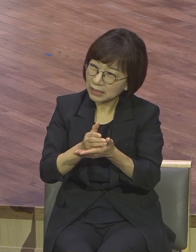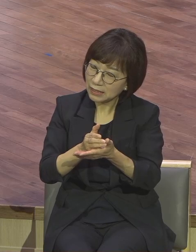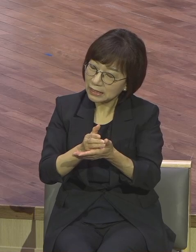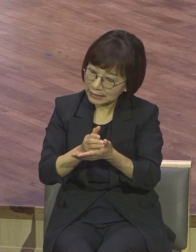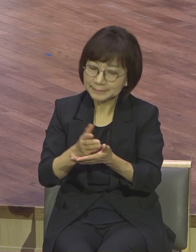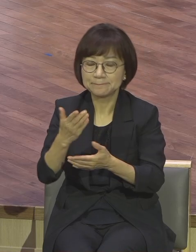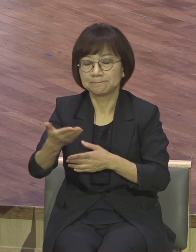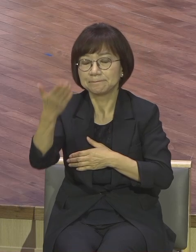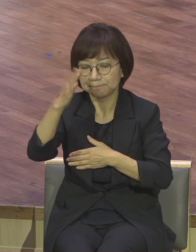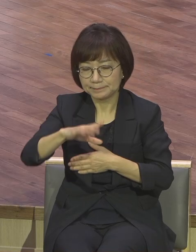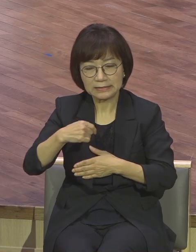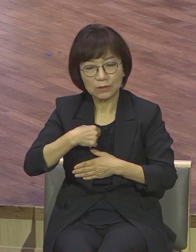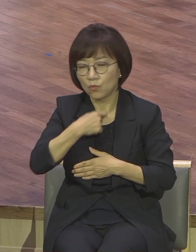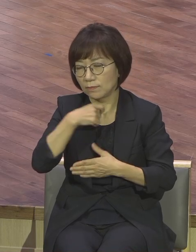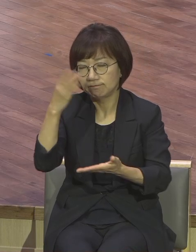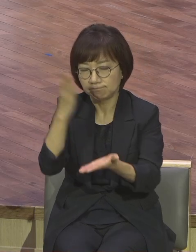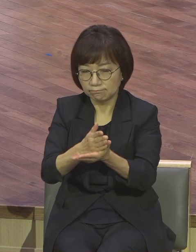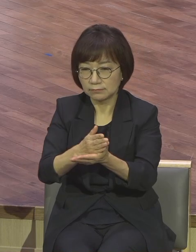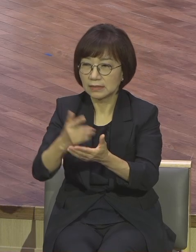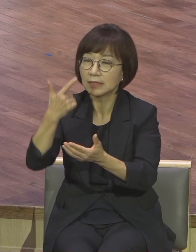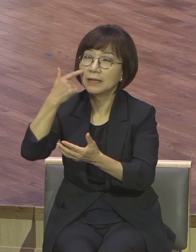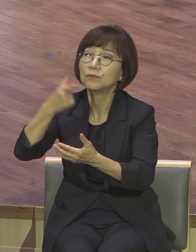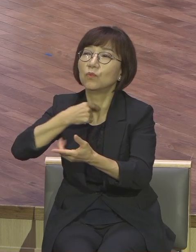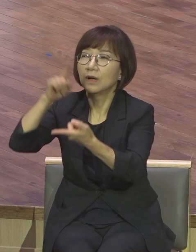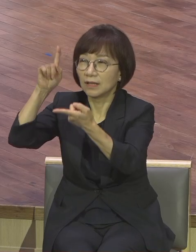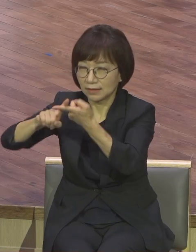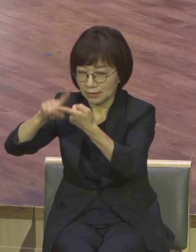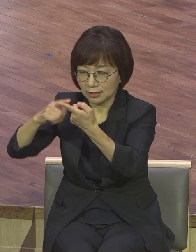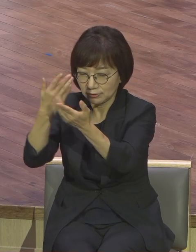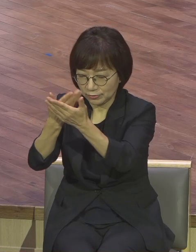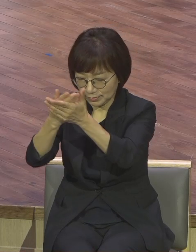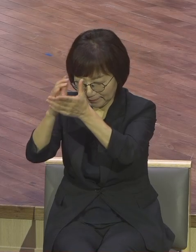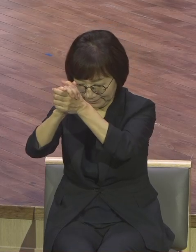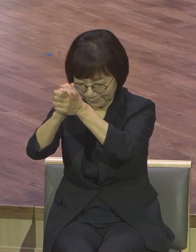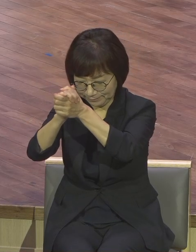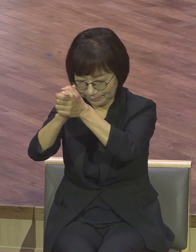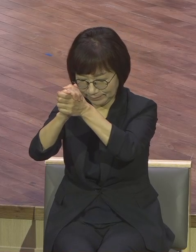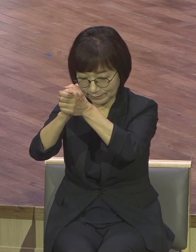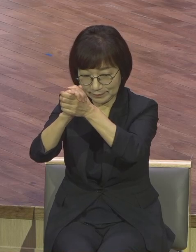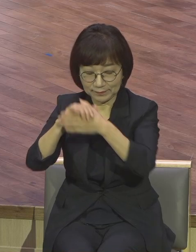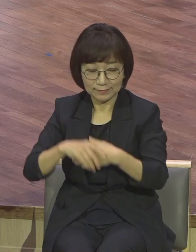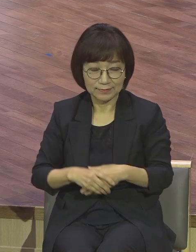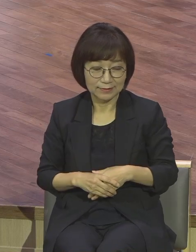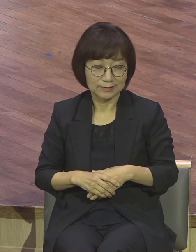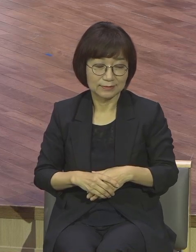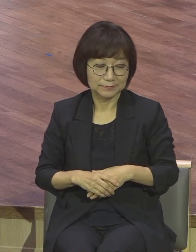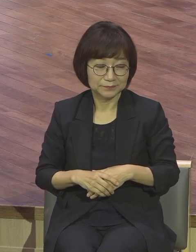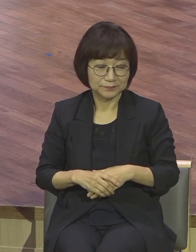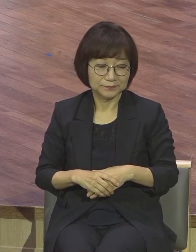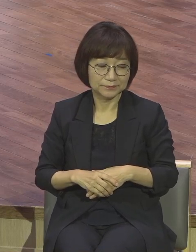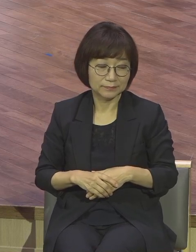아버지의 원대로 하옵소서 내 아버지여 만일 내가 마치지 않고는 이 자리에 내게서 지나갈 수 없거든